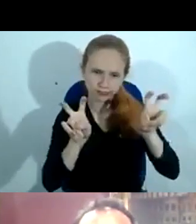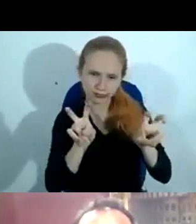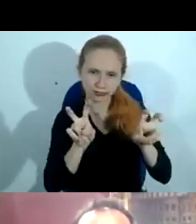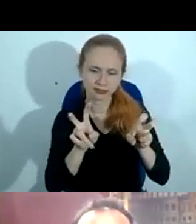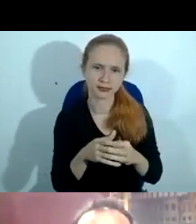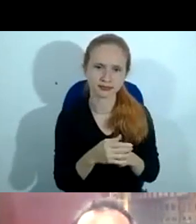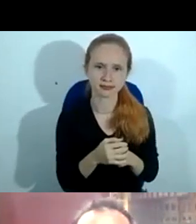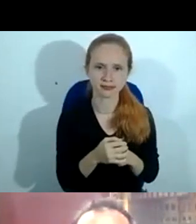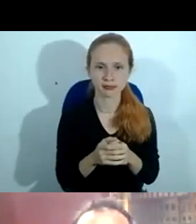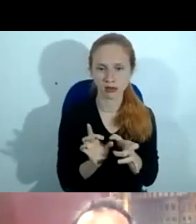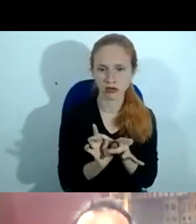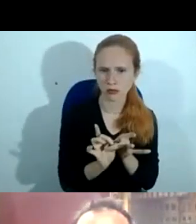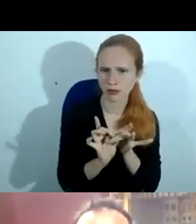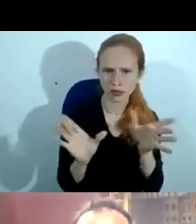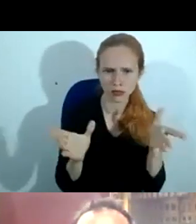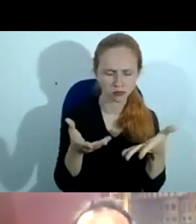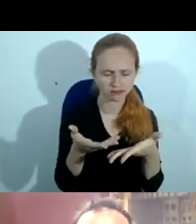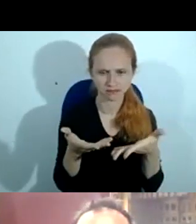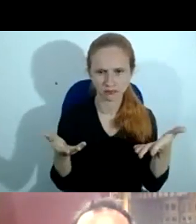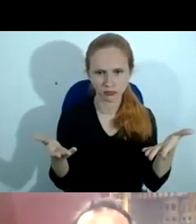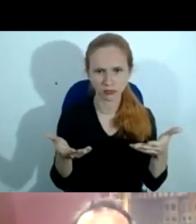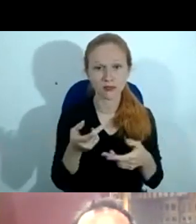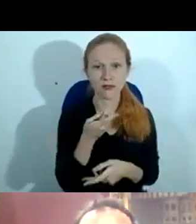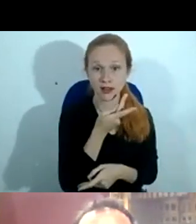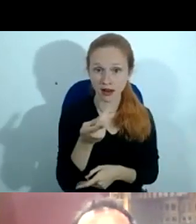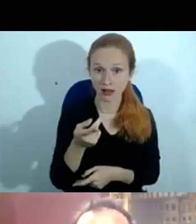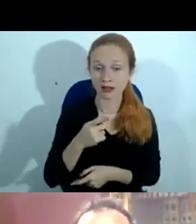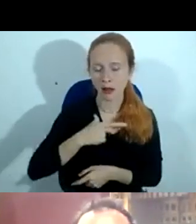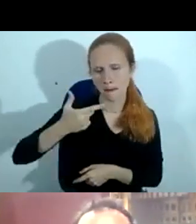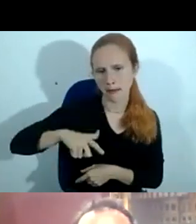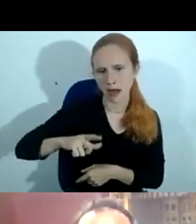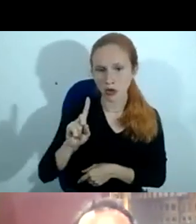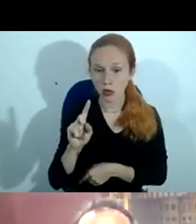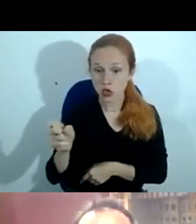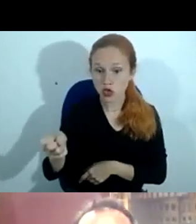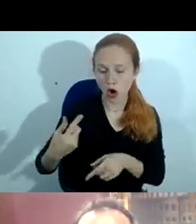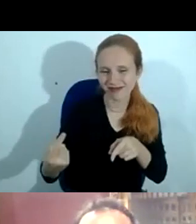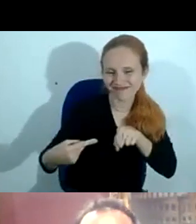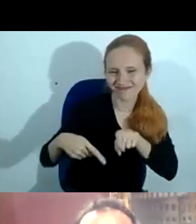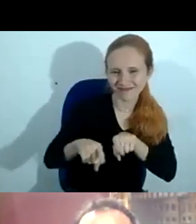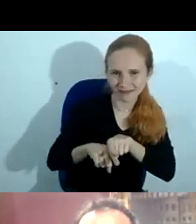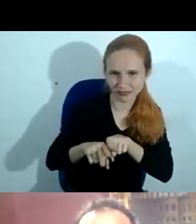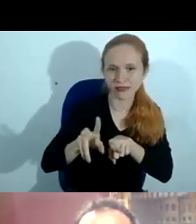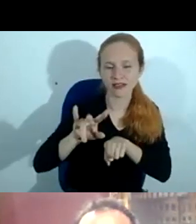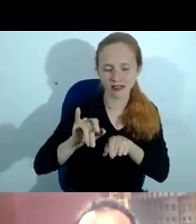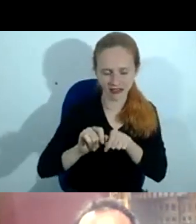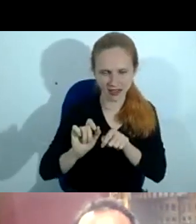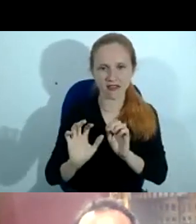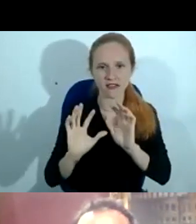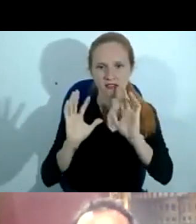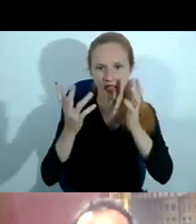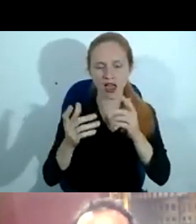à disposição dos senhores, e dizer que tem mais um parceiro, um novo parceiro, para fazer eventos, para questões